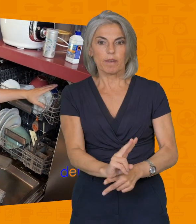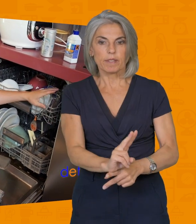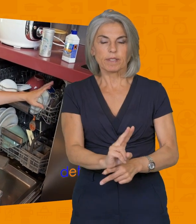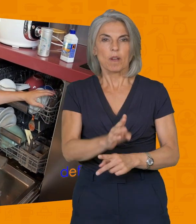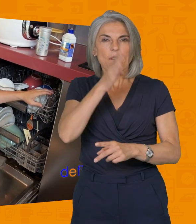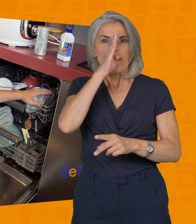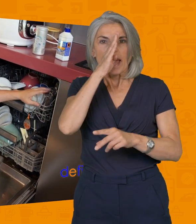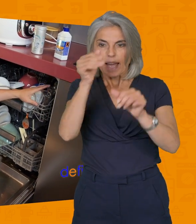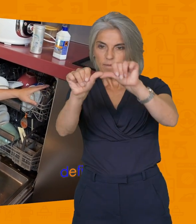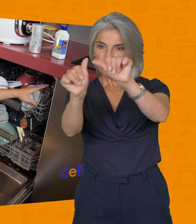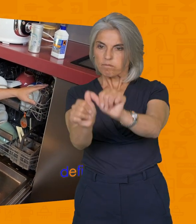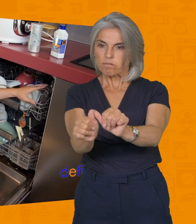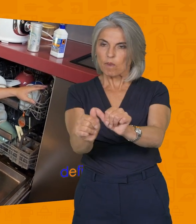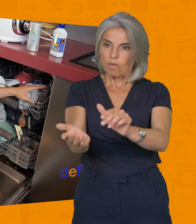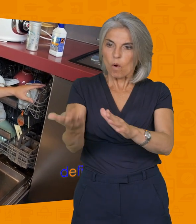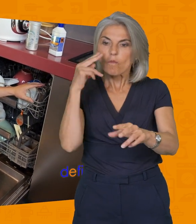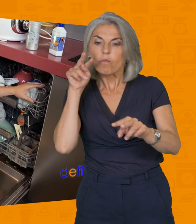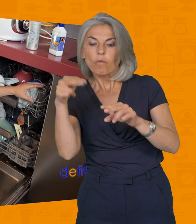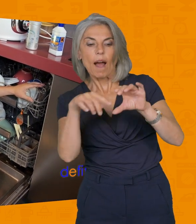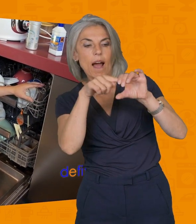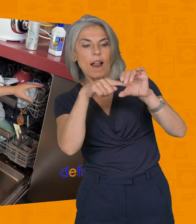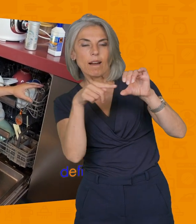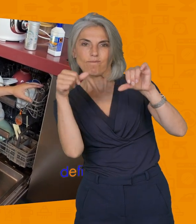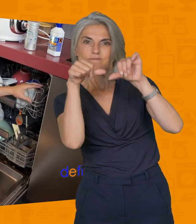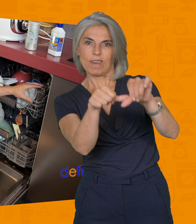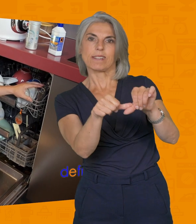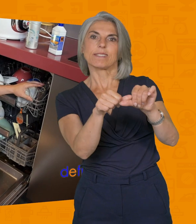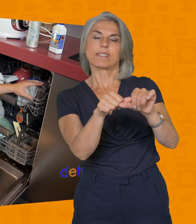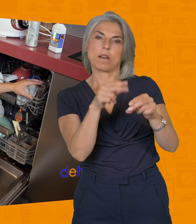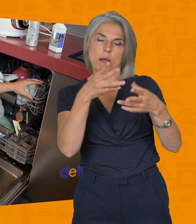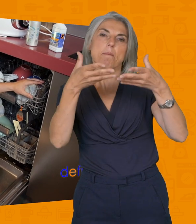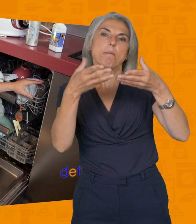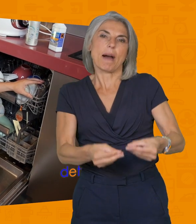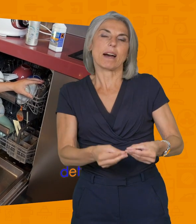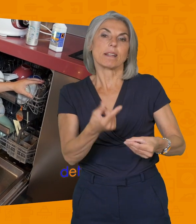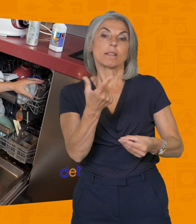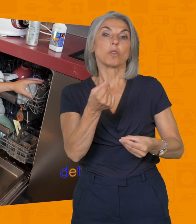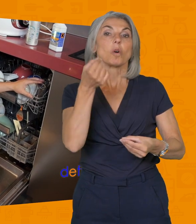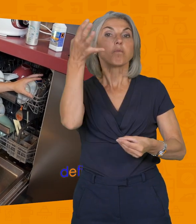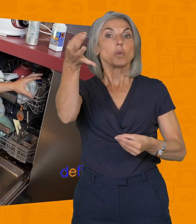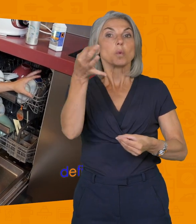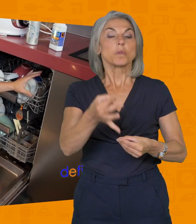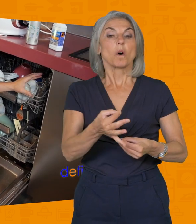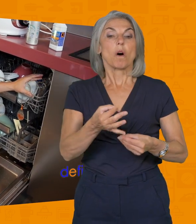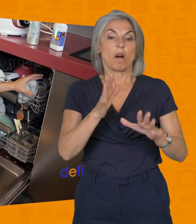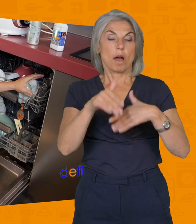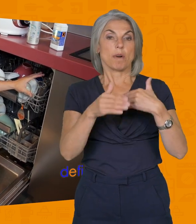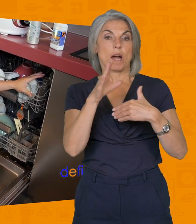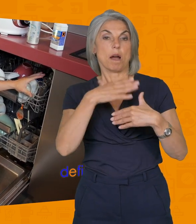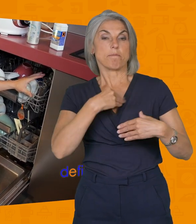un verre cassé dedans, pensez à aller voir le filtre. C'est 70% des pannes dans un lave-vaisselle et le reste,'est le calcaire et les crasses qui vont